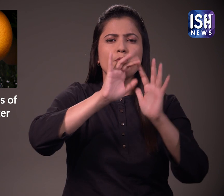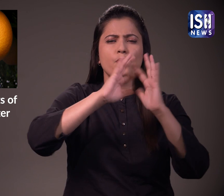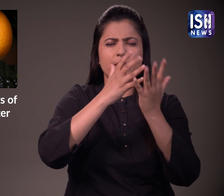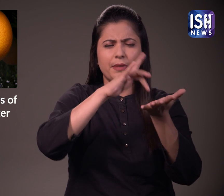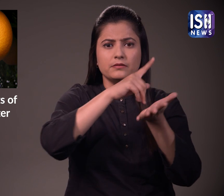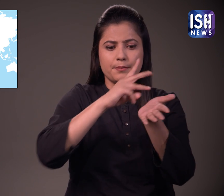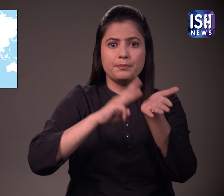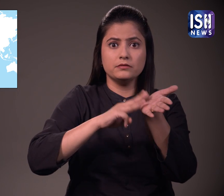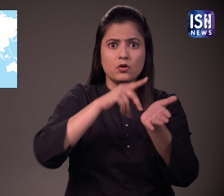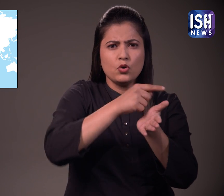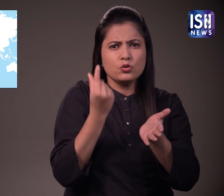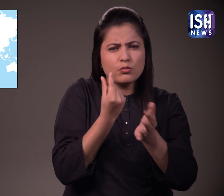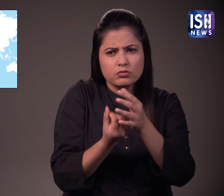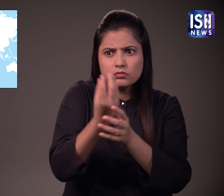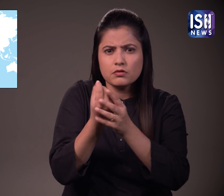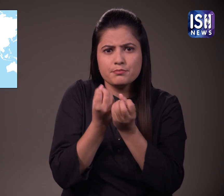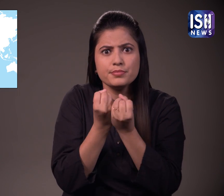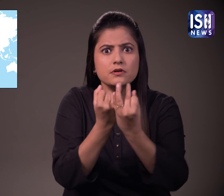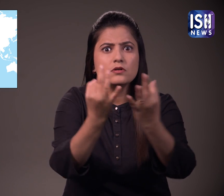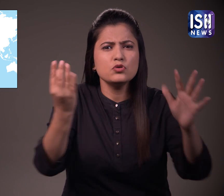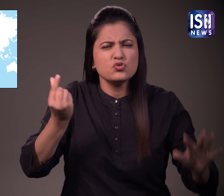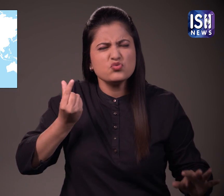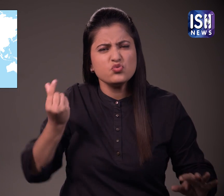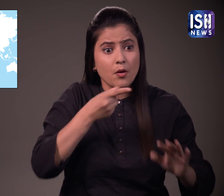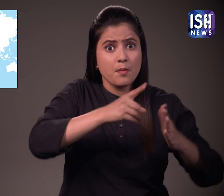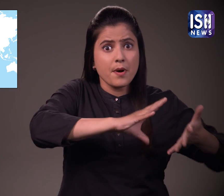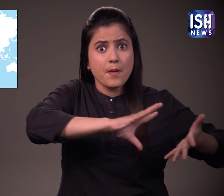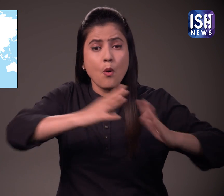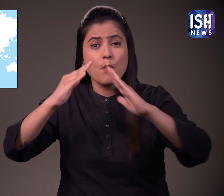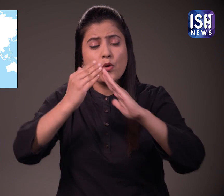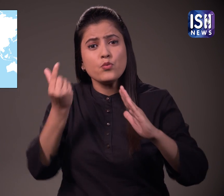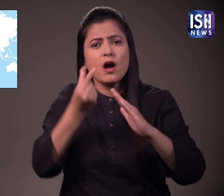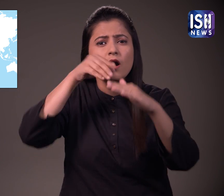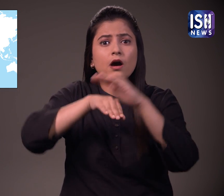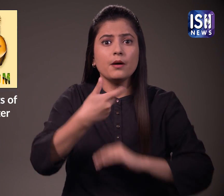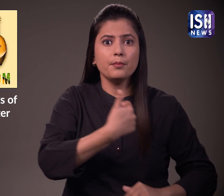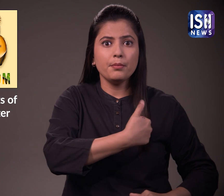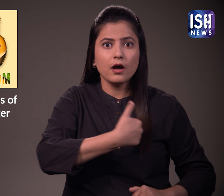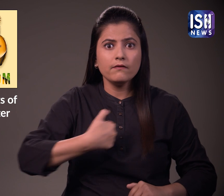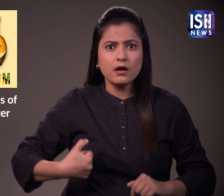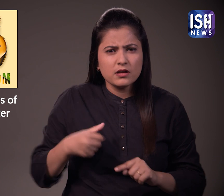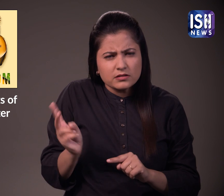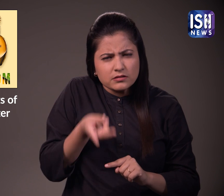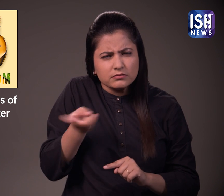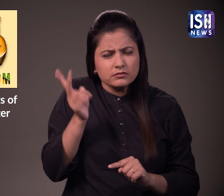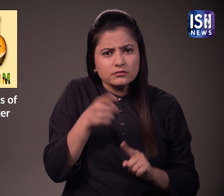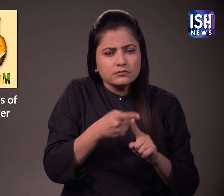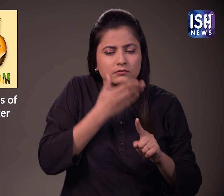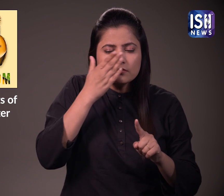ये मुरकों के घरों में अक्सर पाया जाने वाला सुगंदित पानी है वे अक्सर उन्हें पर्फ्यूम के